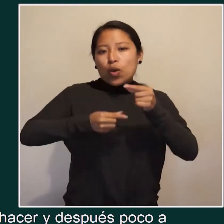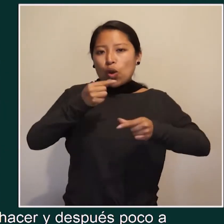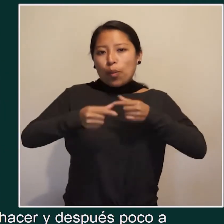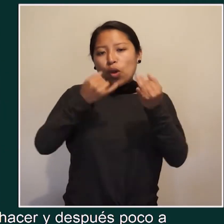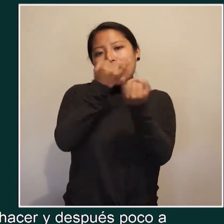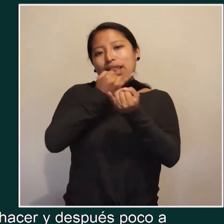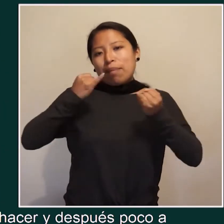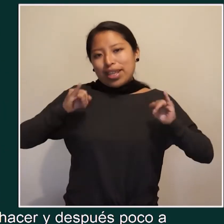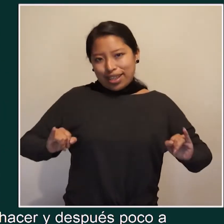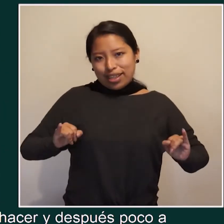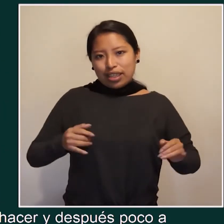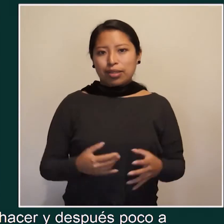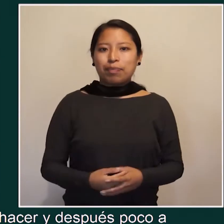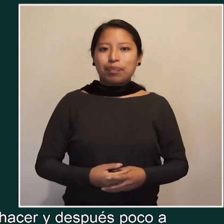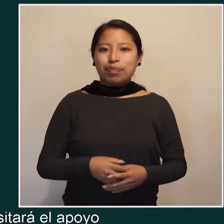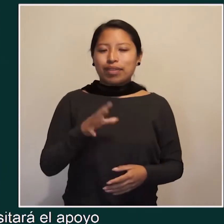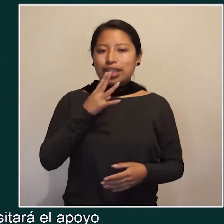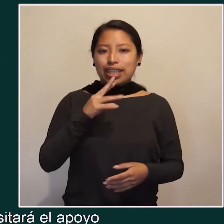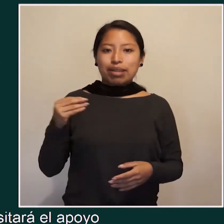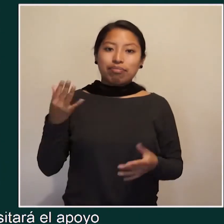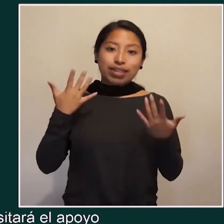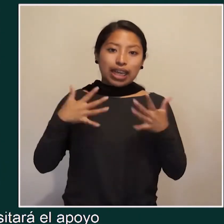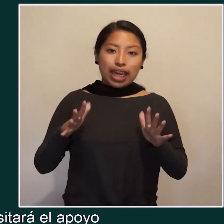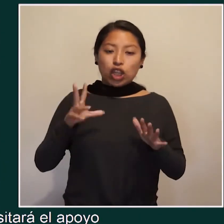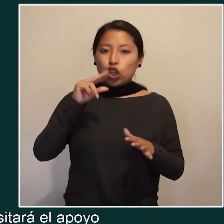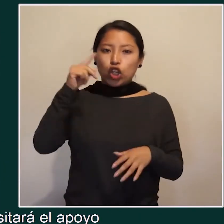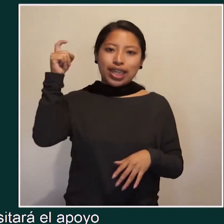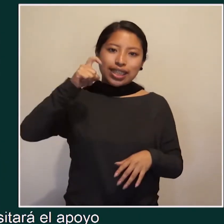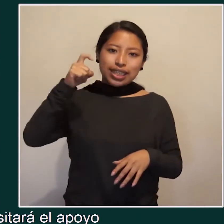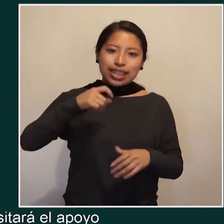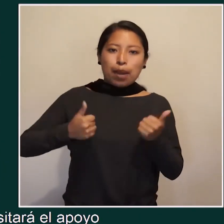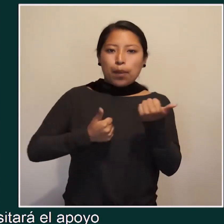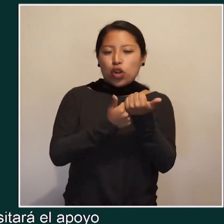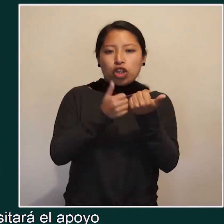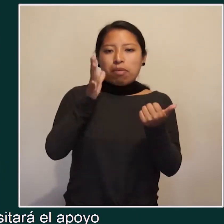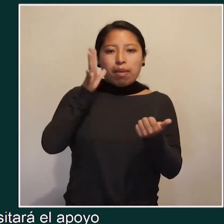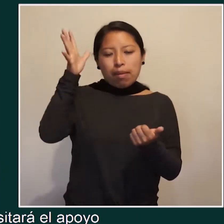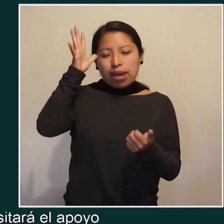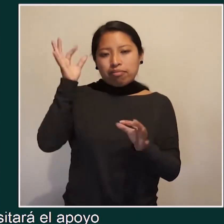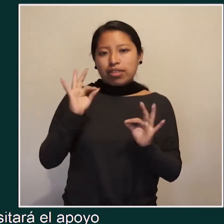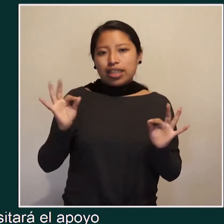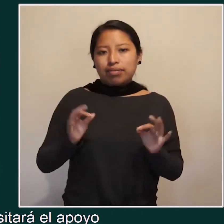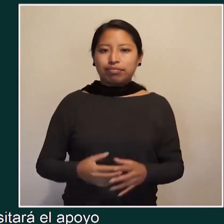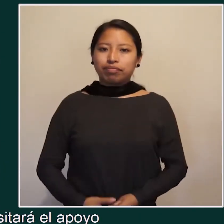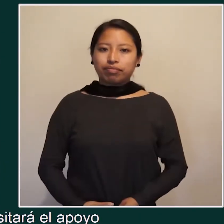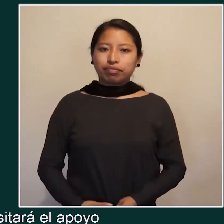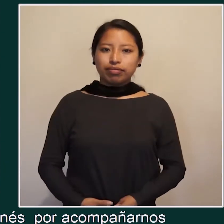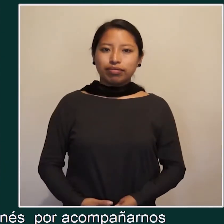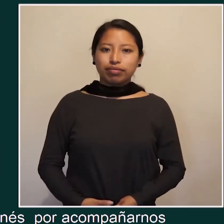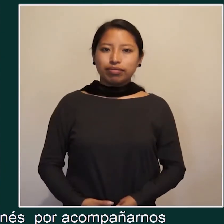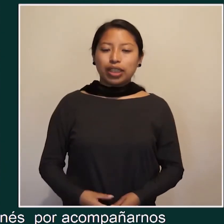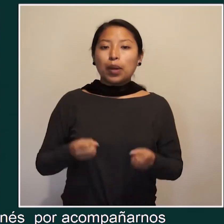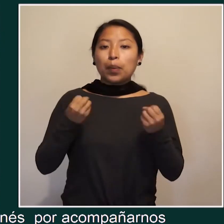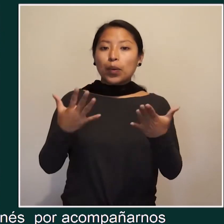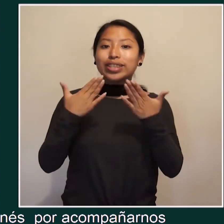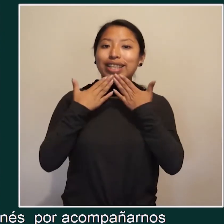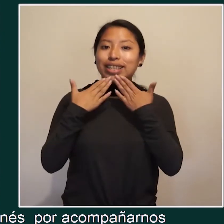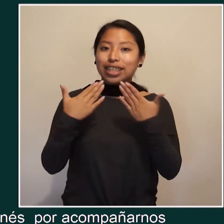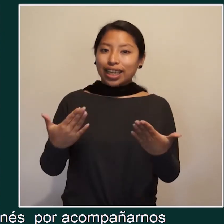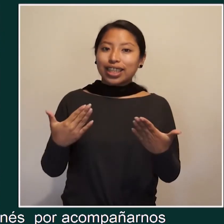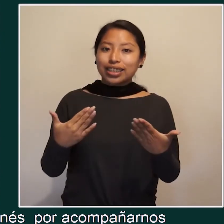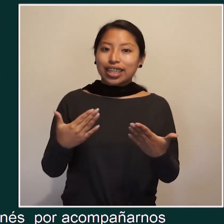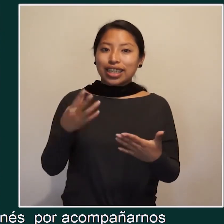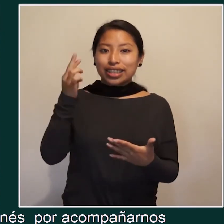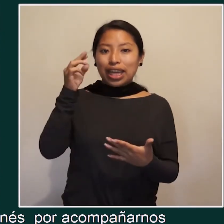será independiente, ¿no? Y ya no necesitará el apoyo de mamá o de papá, ¿no? Muchas